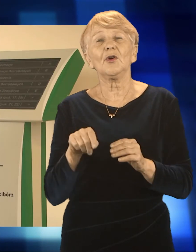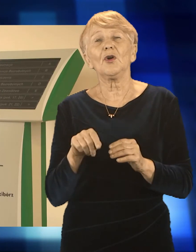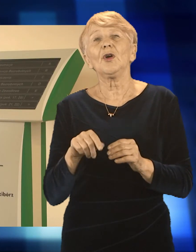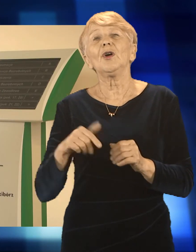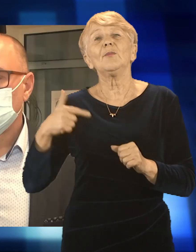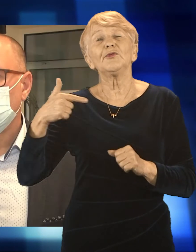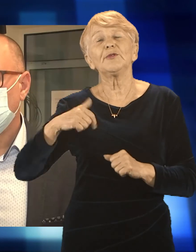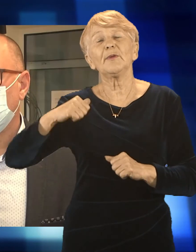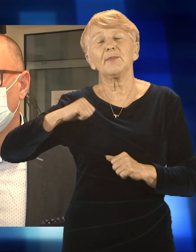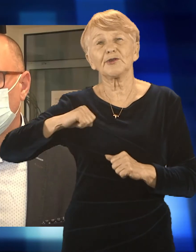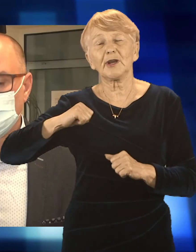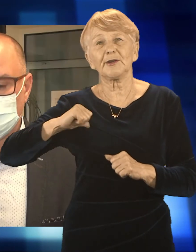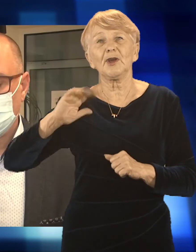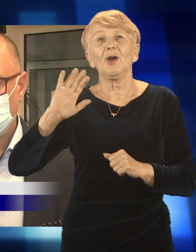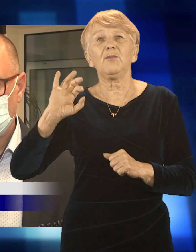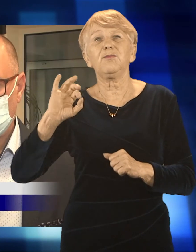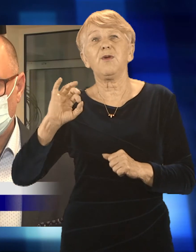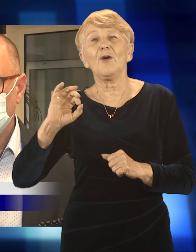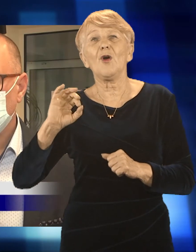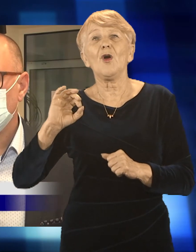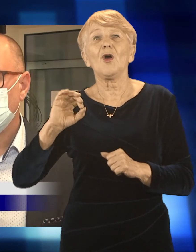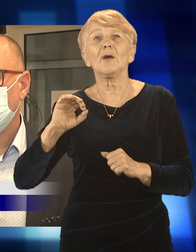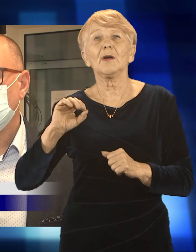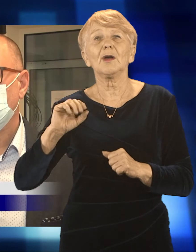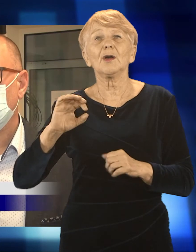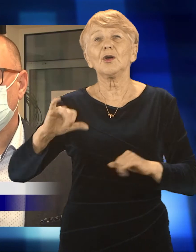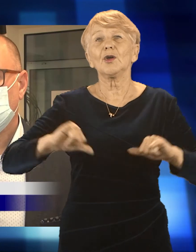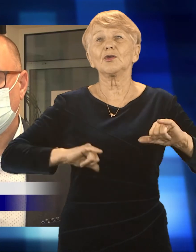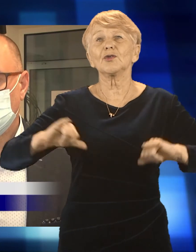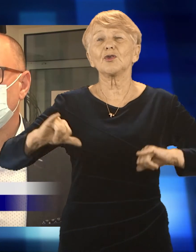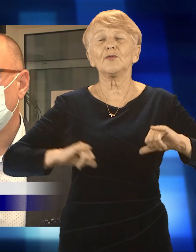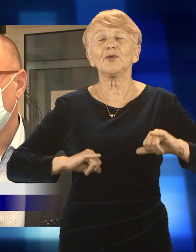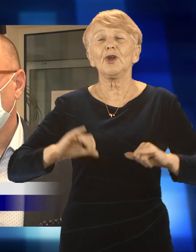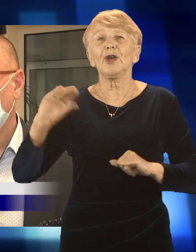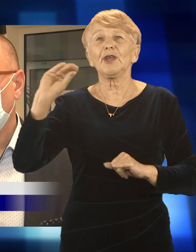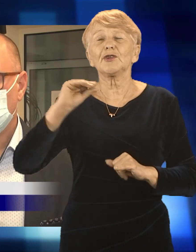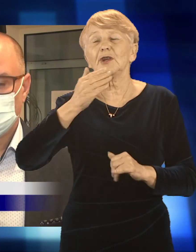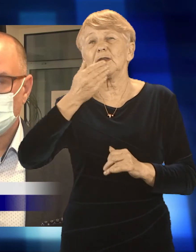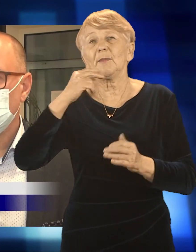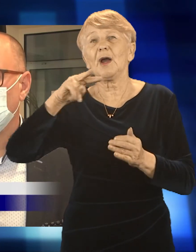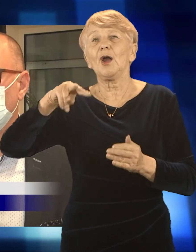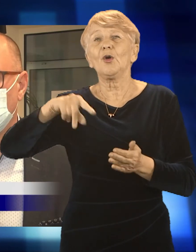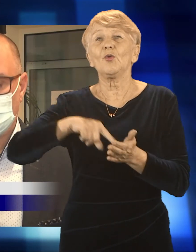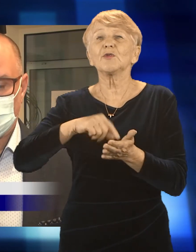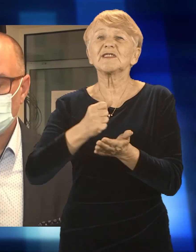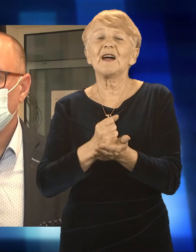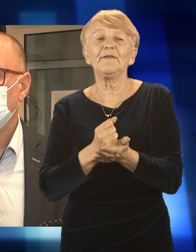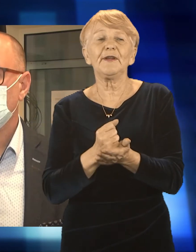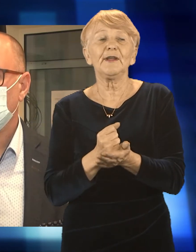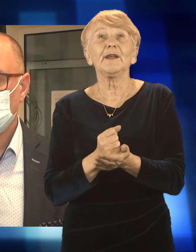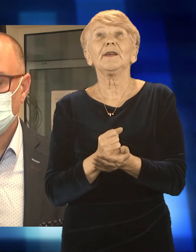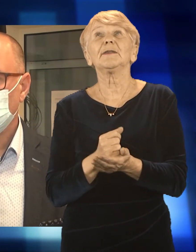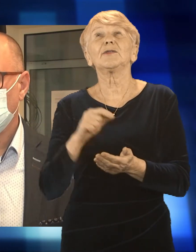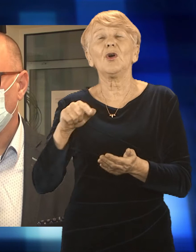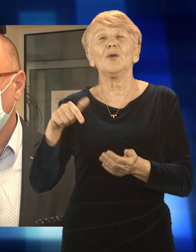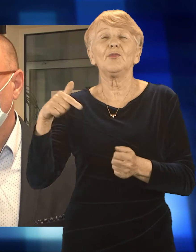wsparcia. To są dwie kwestie. Pierwsza kwestia jest taka, że wciąż czekamy na ustawę, bo Sejm ma procedować